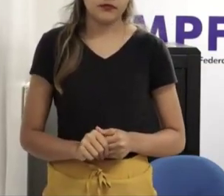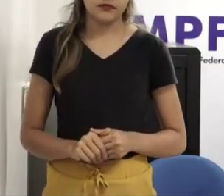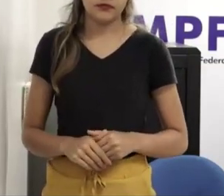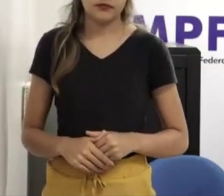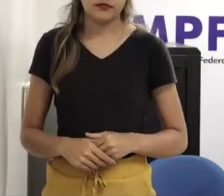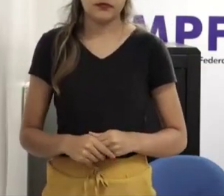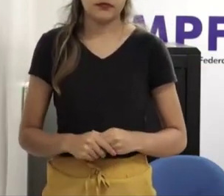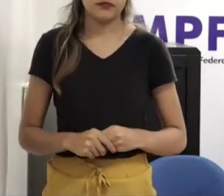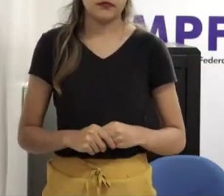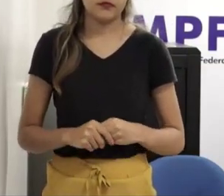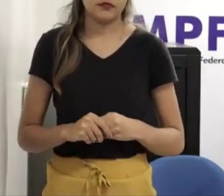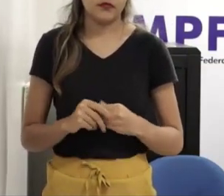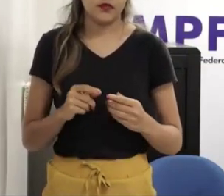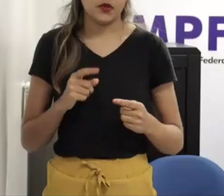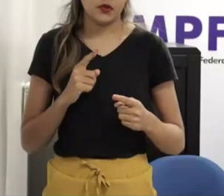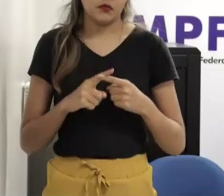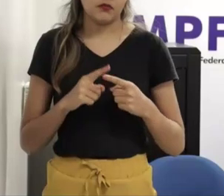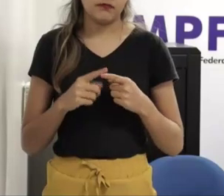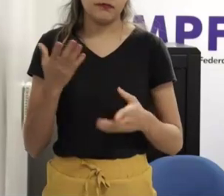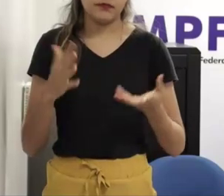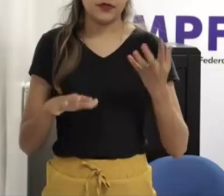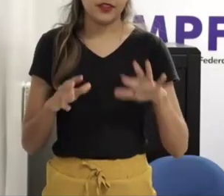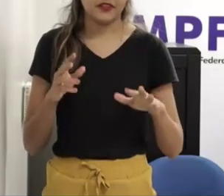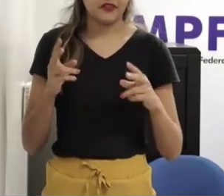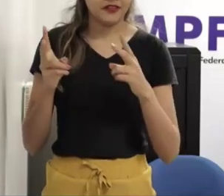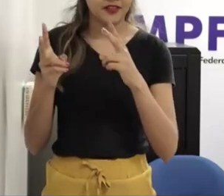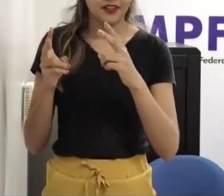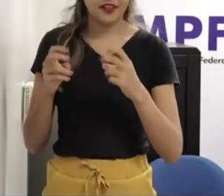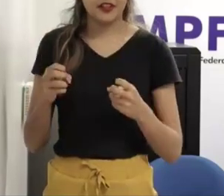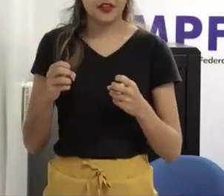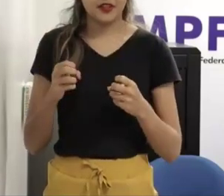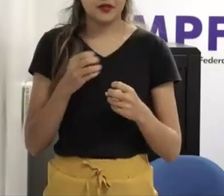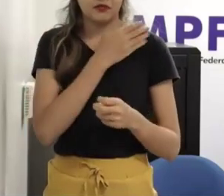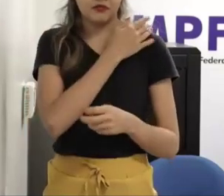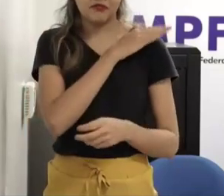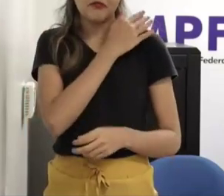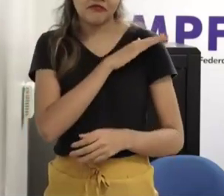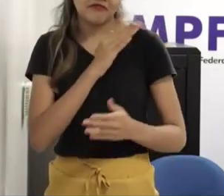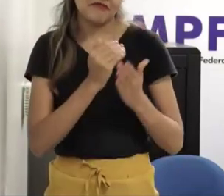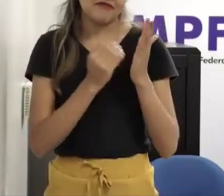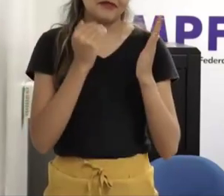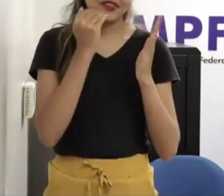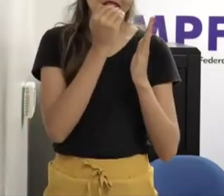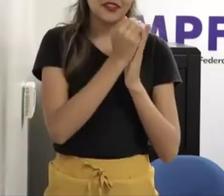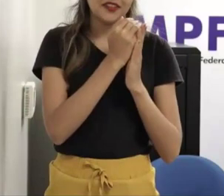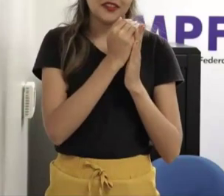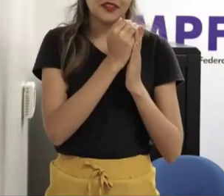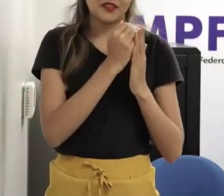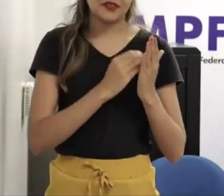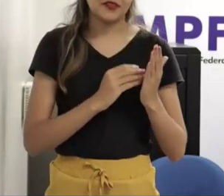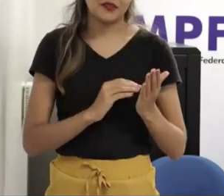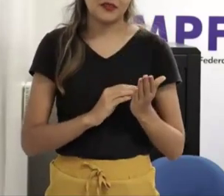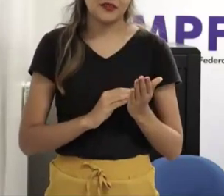preconceituosa contra determinadas pessoas contra determinados fenômenos né que a gente enfrenta